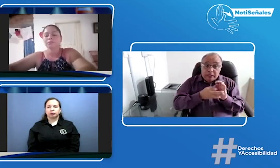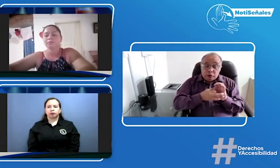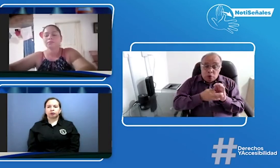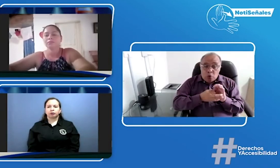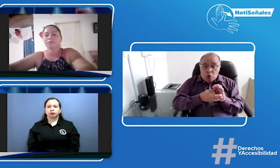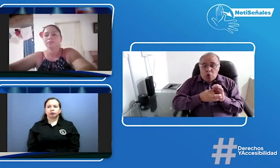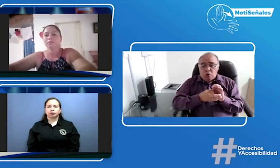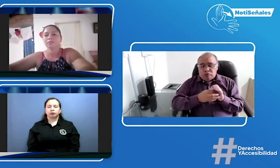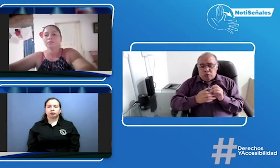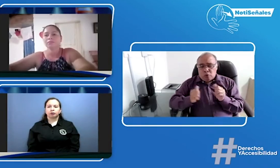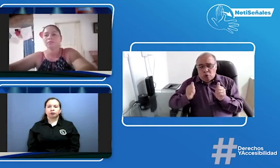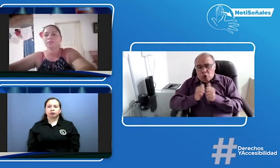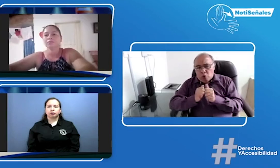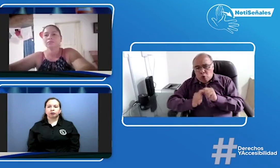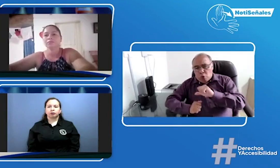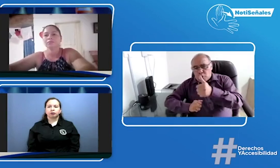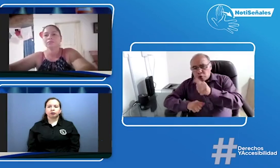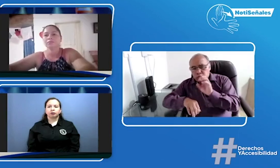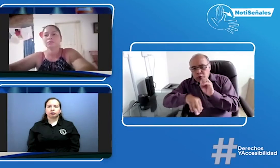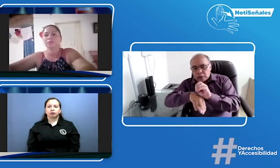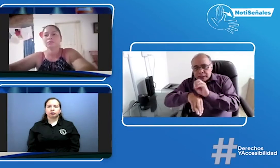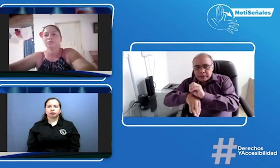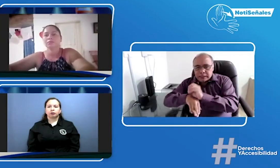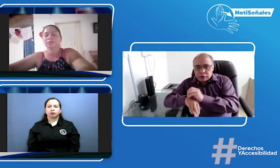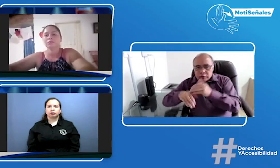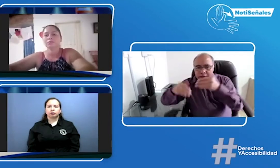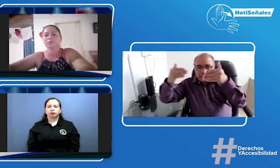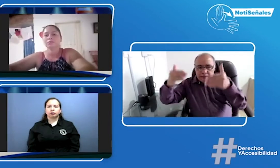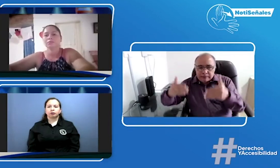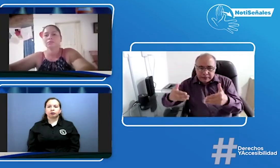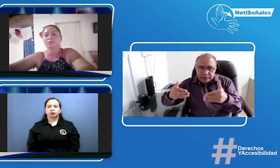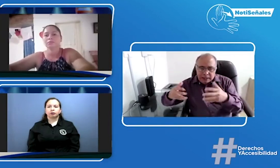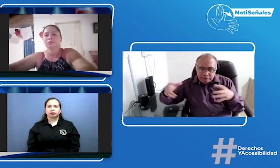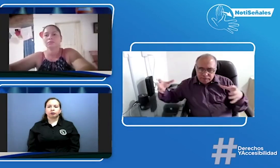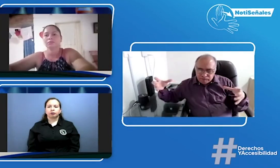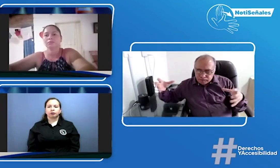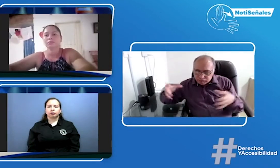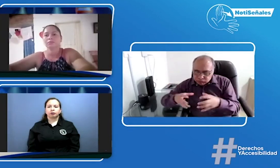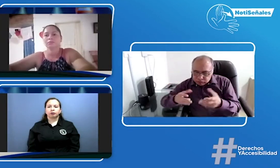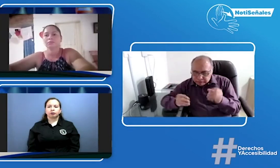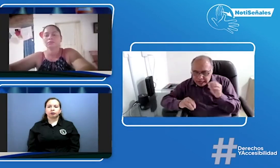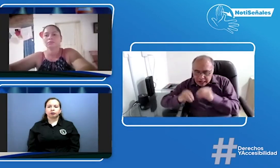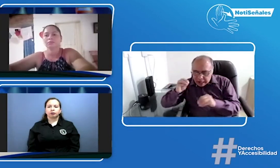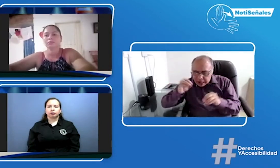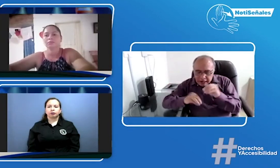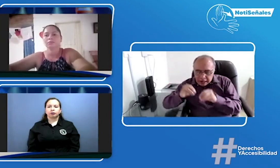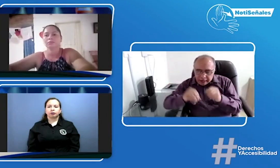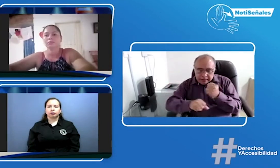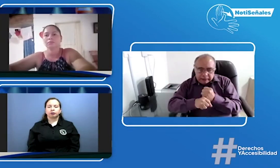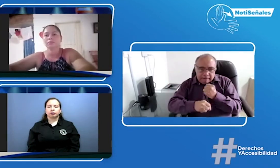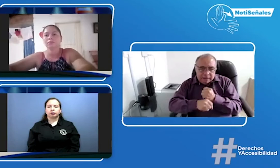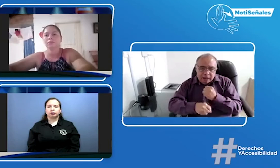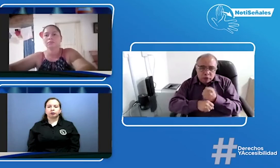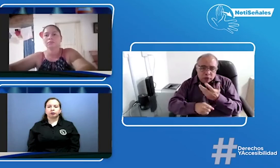entonces pues en este momento nosotros FENASCOL hacemos parte de una coalición con otras